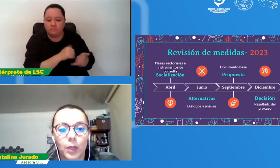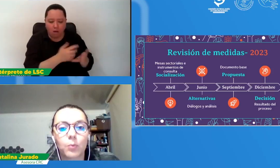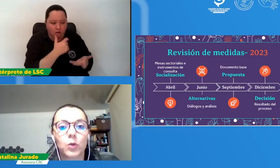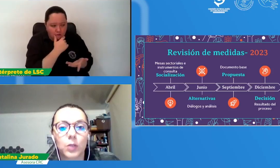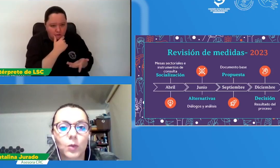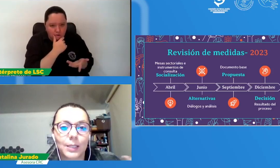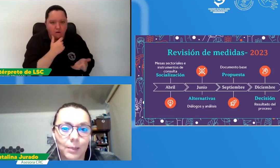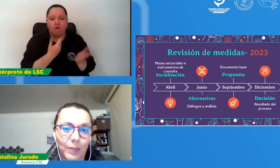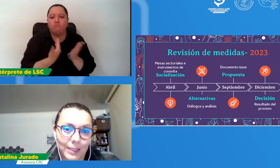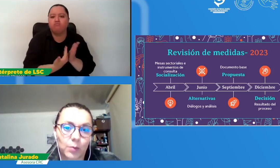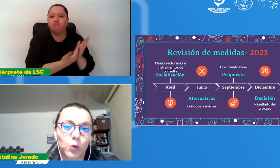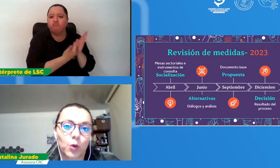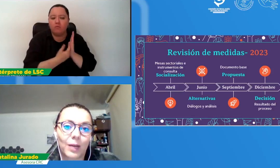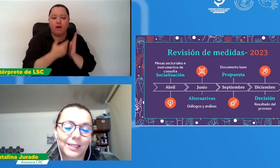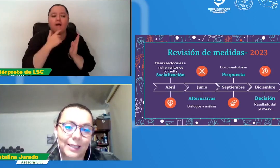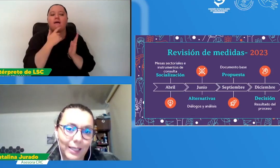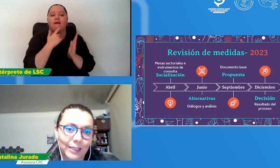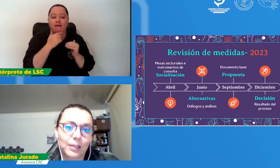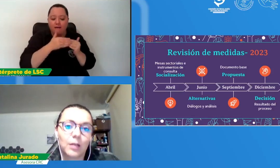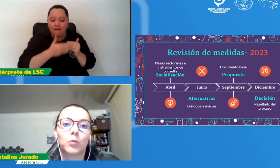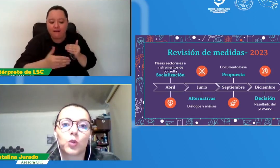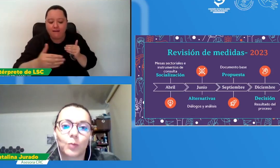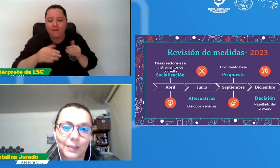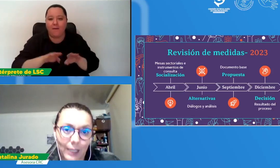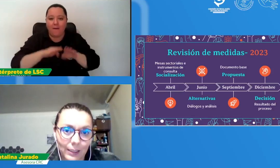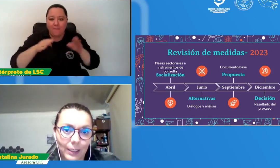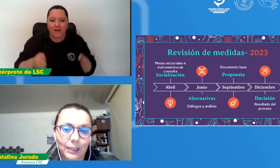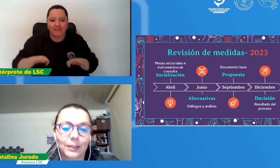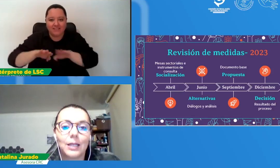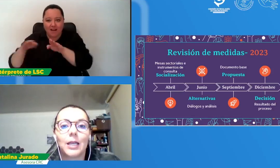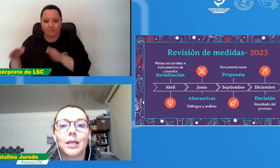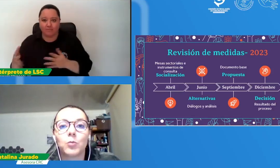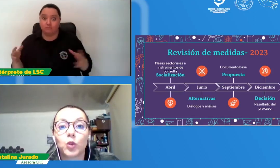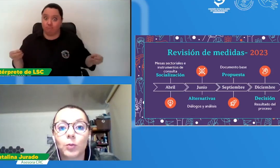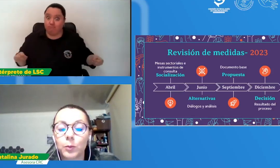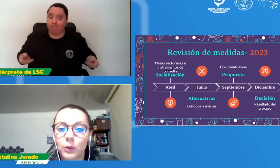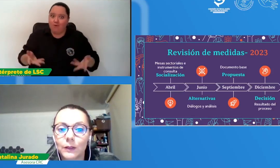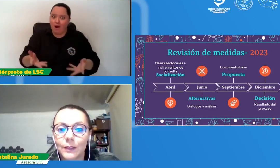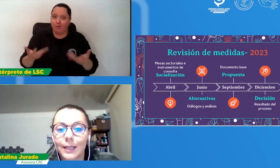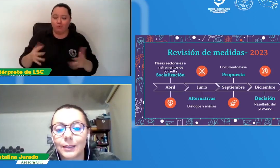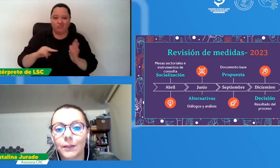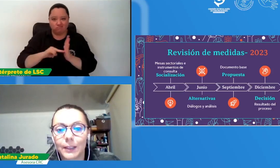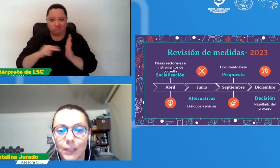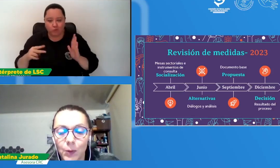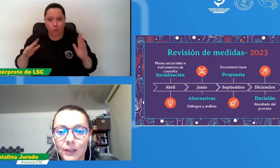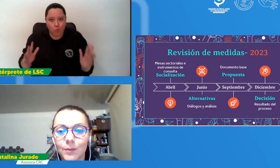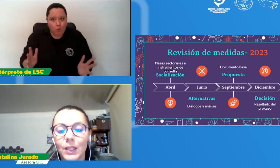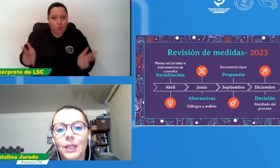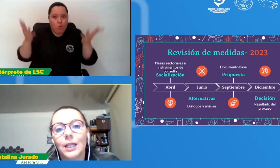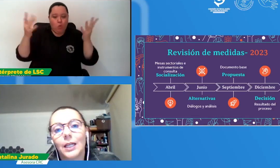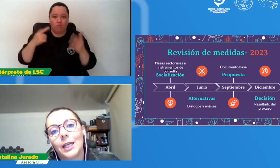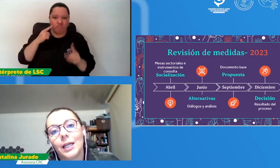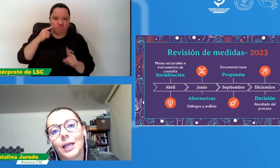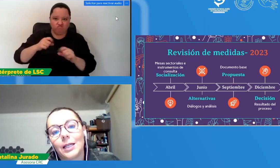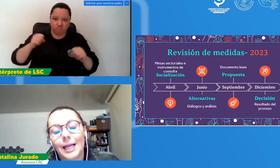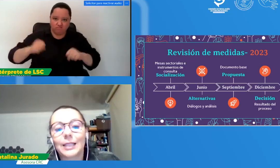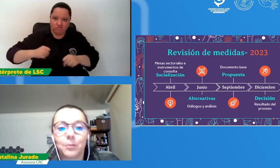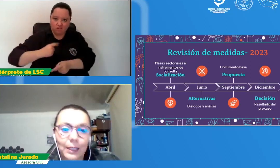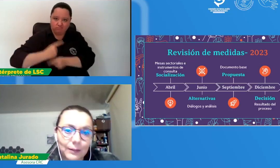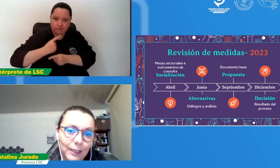impulsar unas mesas mucho más ricas, mucho más técnicas, mucho más potenciales y efectivas. De las mesas,